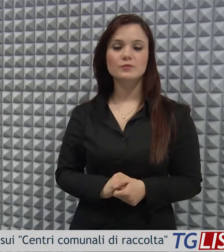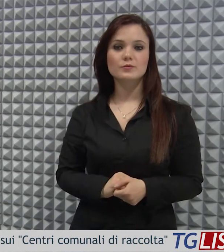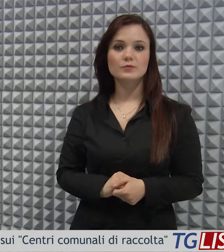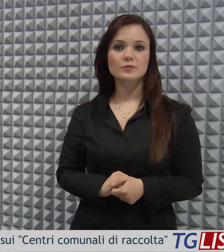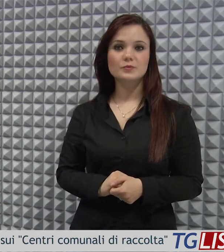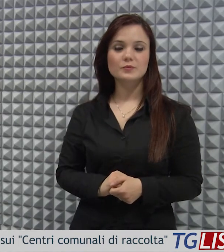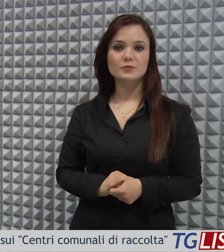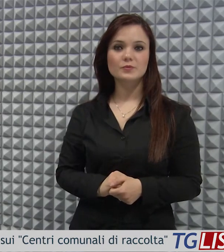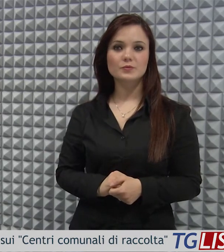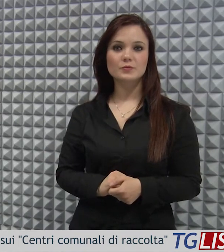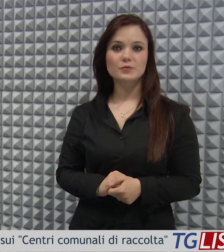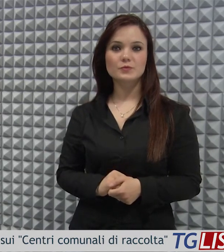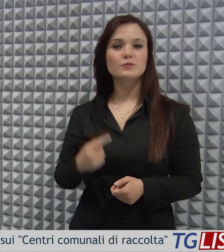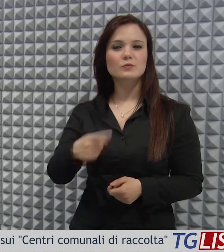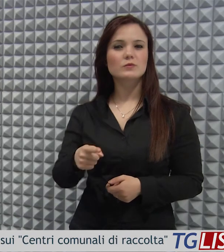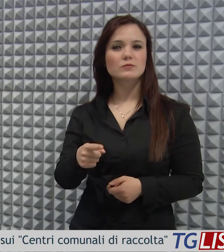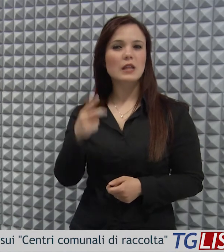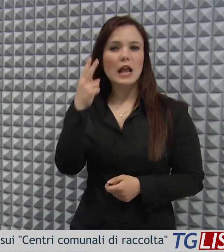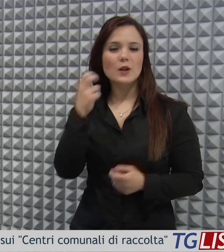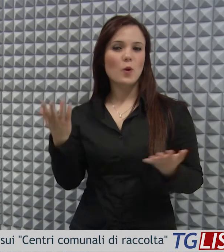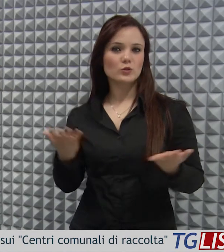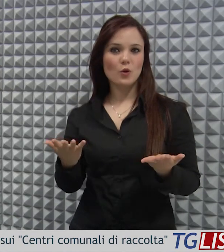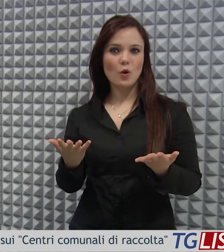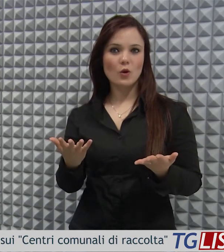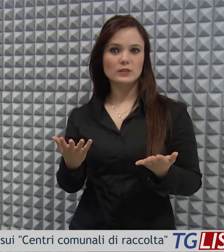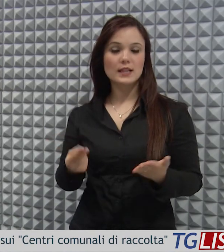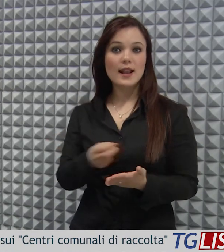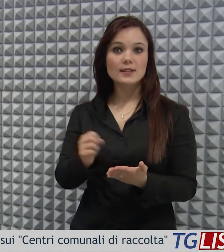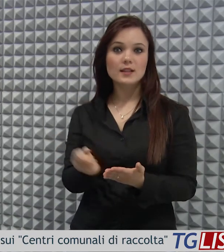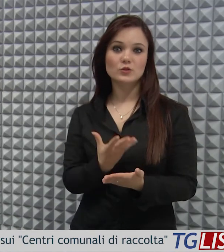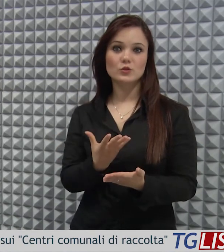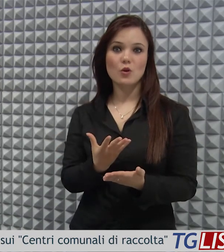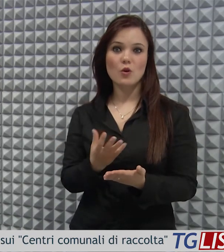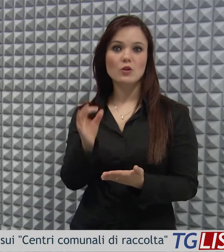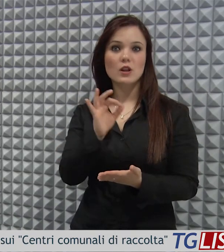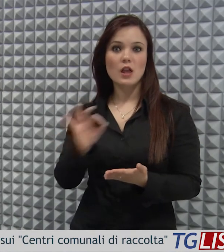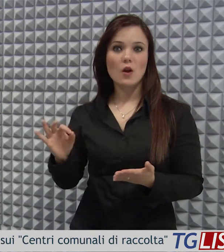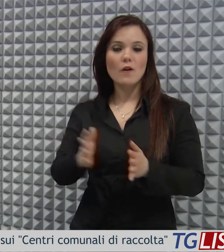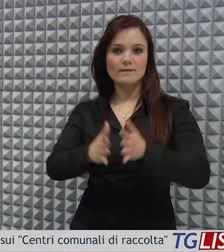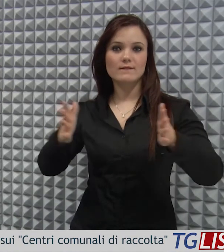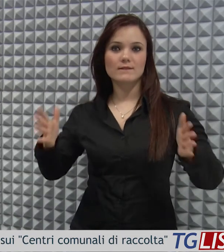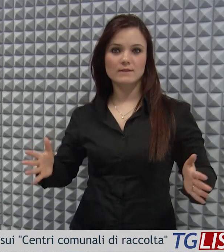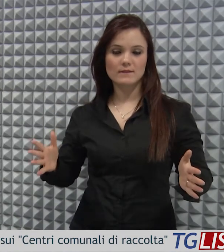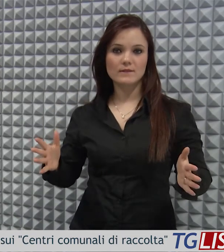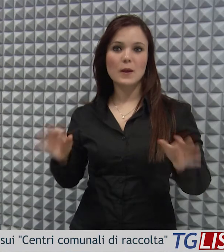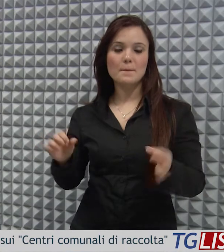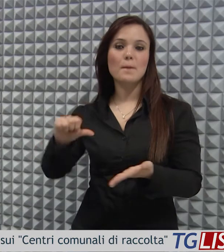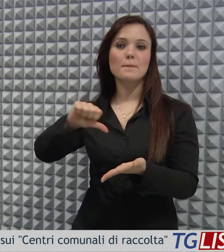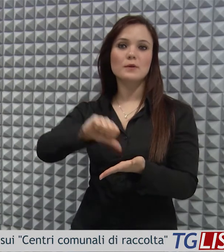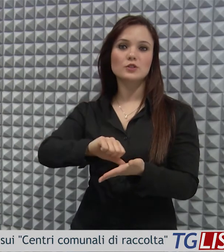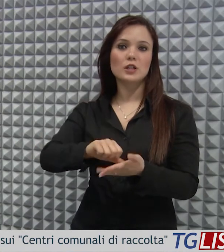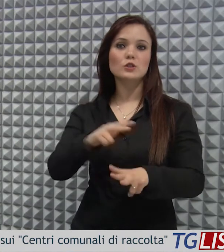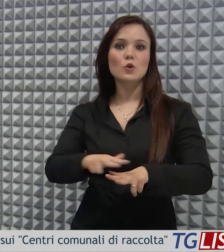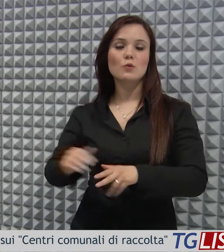favore dei comuni per la realizzazione o l'ampliamento di centri comunali di raccolta,